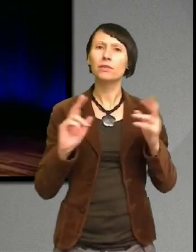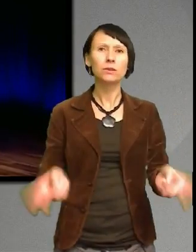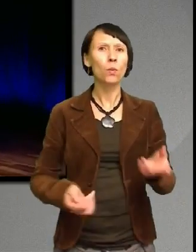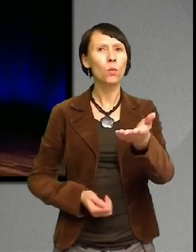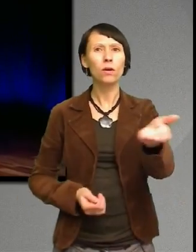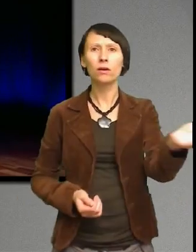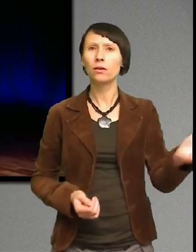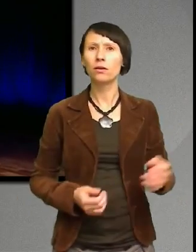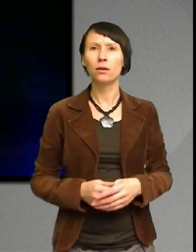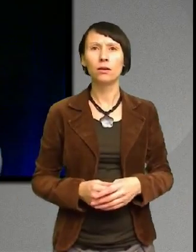Varför ska jag...